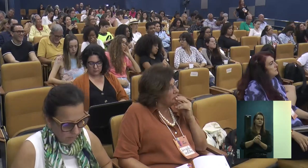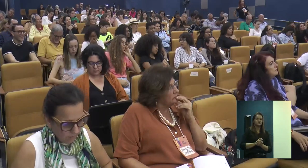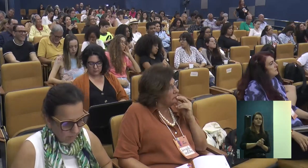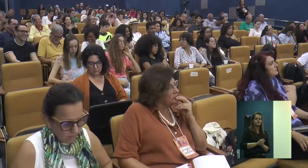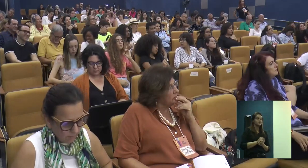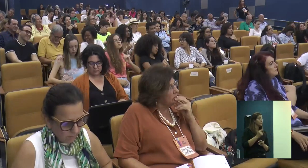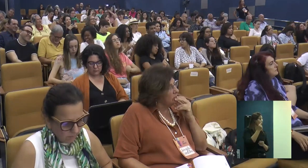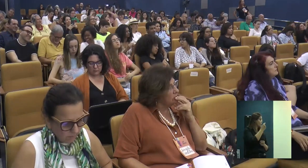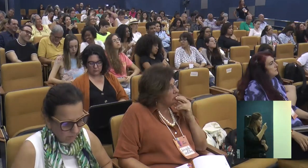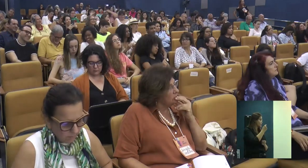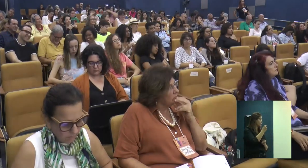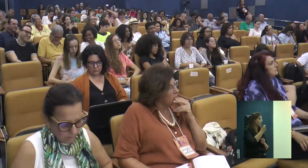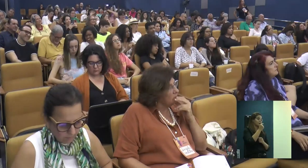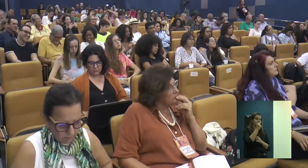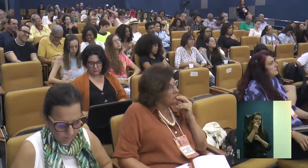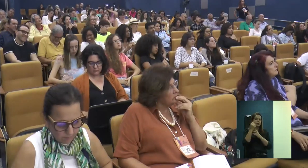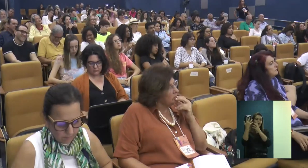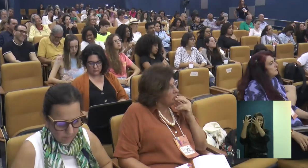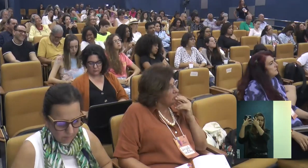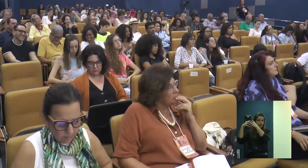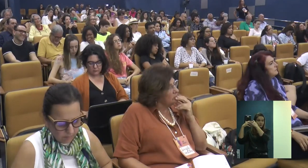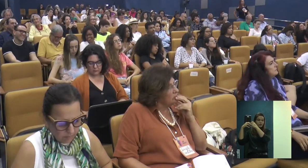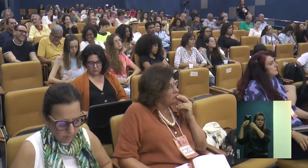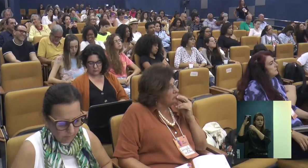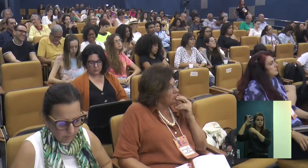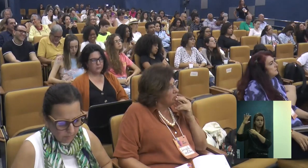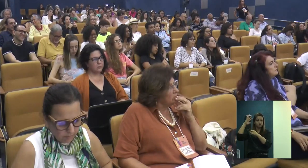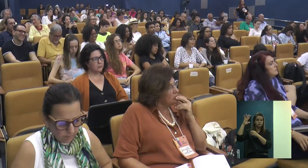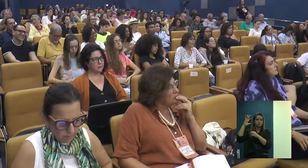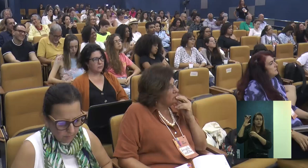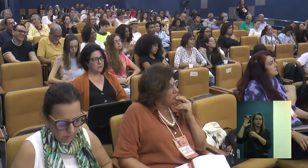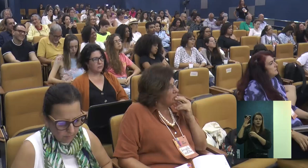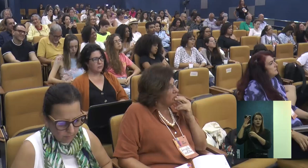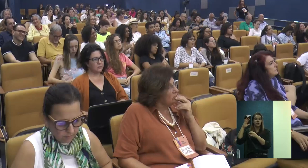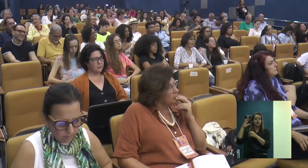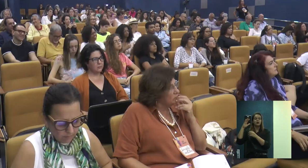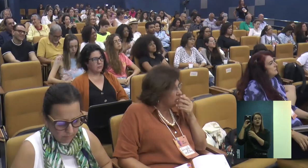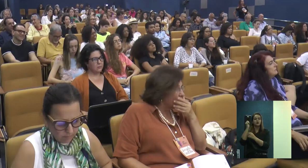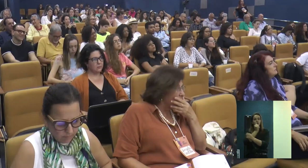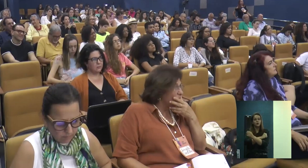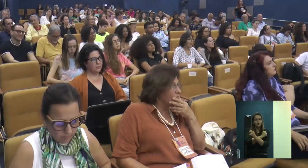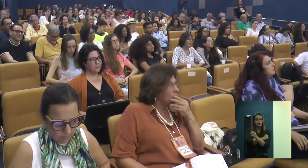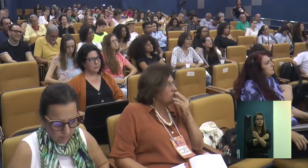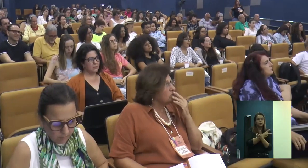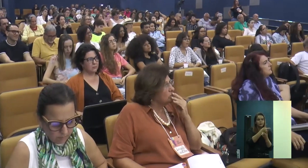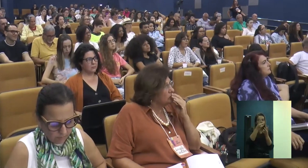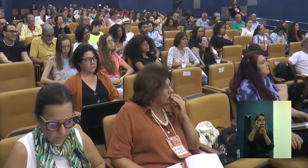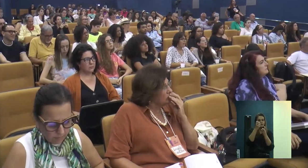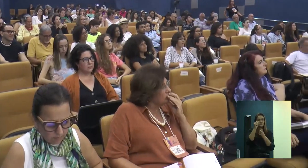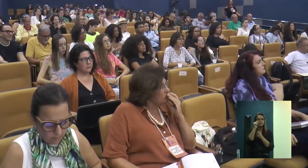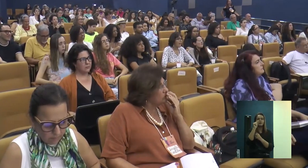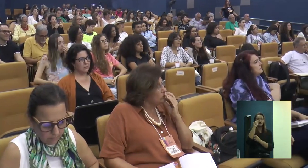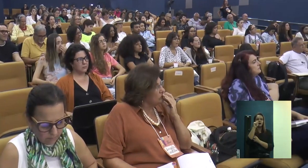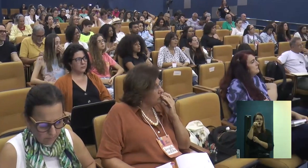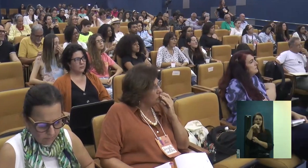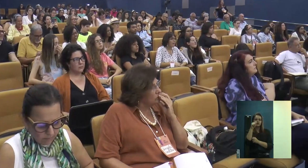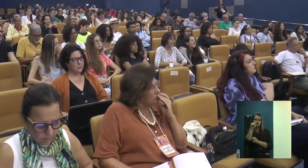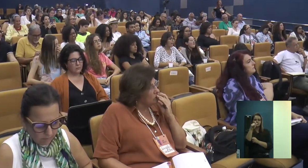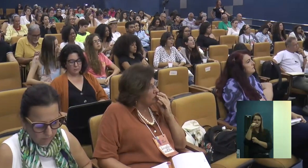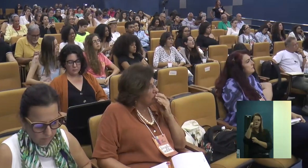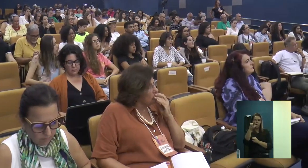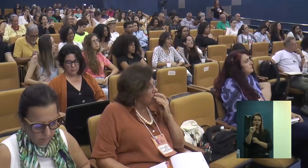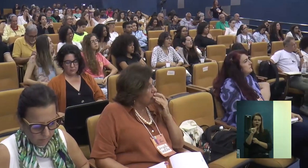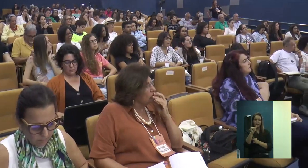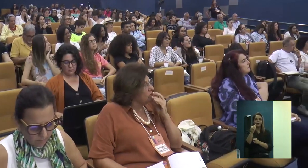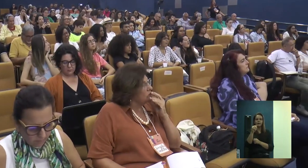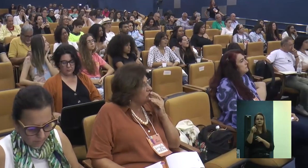Aqui é uma reflexão de uma aluna, uma dissertação pro grau, que também, veja que a Ângela está aqui presente, Mariana também, ela fez